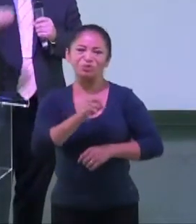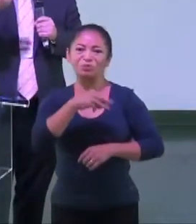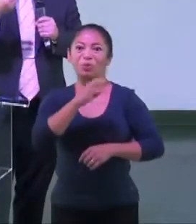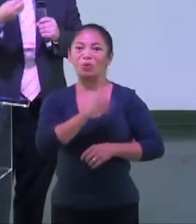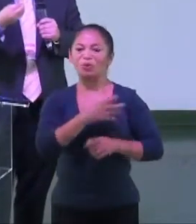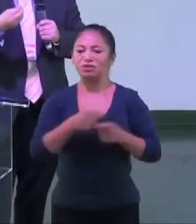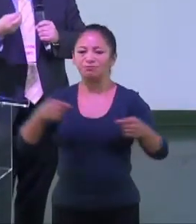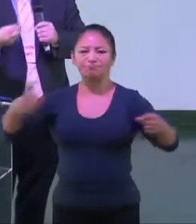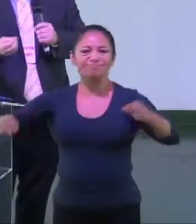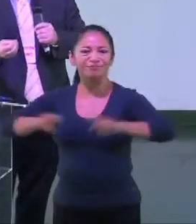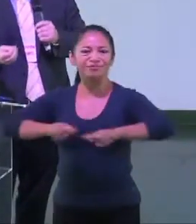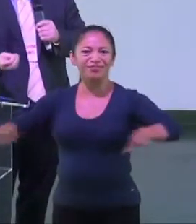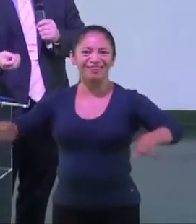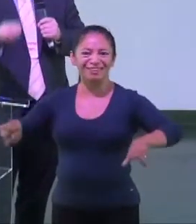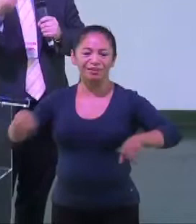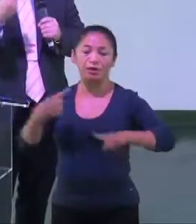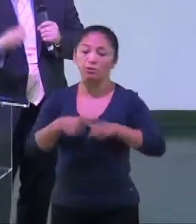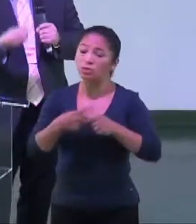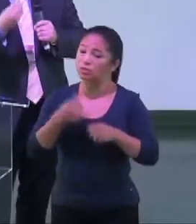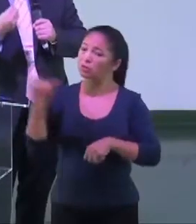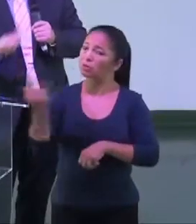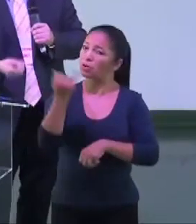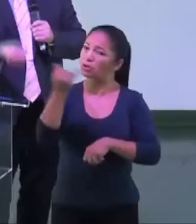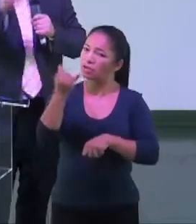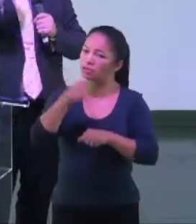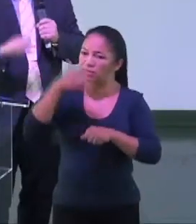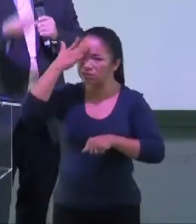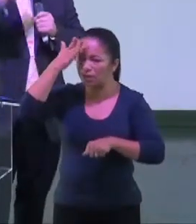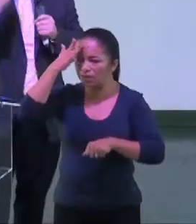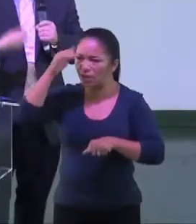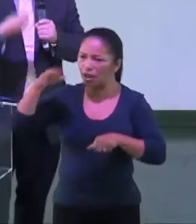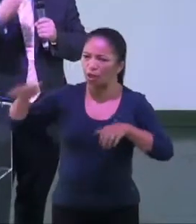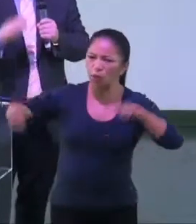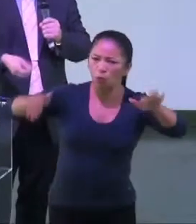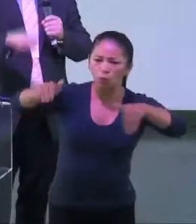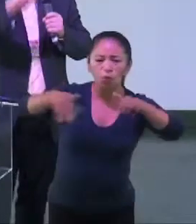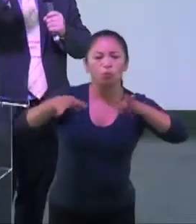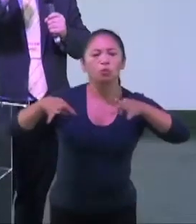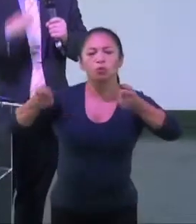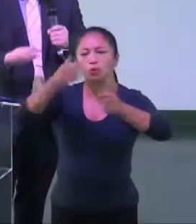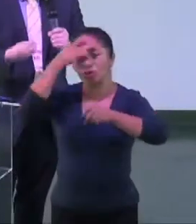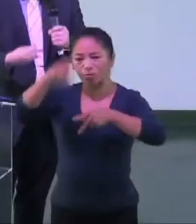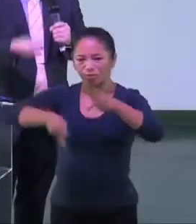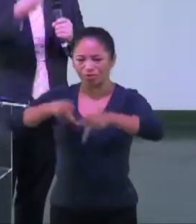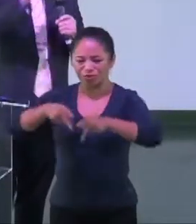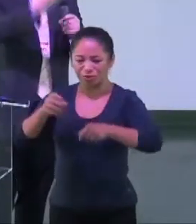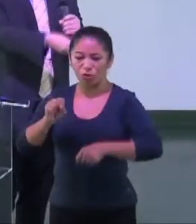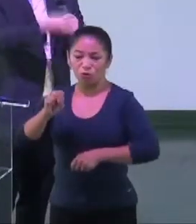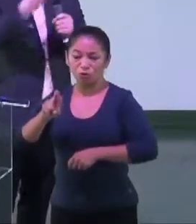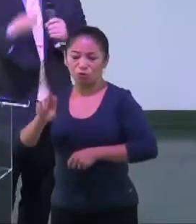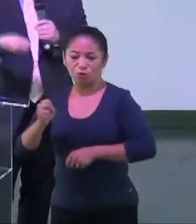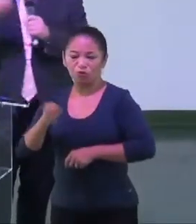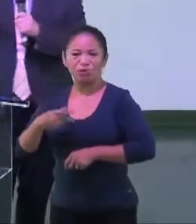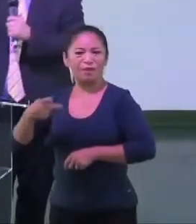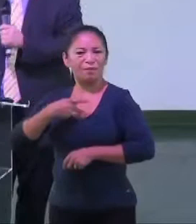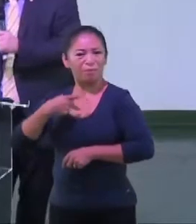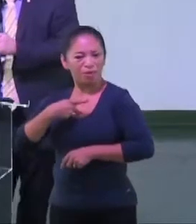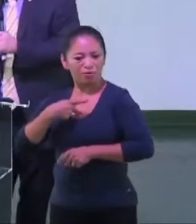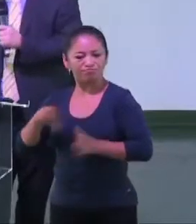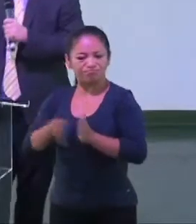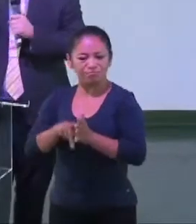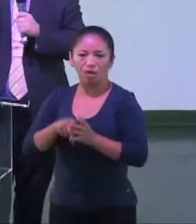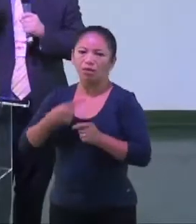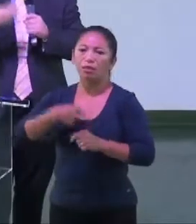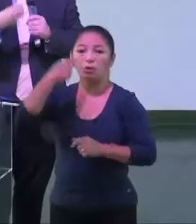Saúde. Então, é importante o quê? Trazer para a população esse sentimento de pertencimento. O SUS é meu, não é o plano privado que vai me